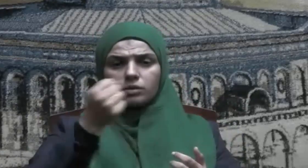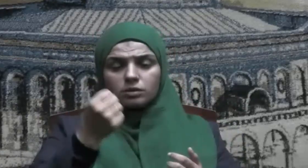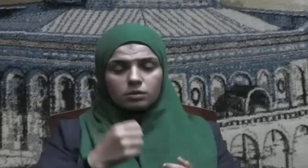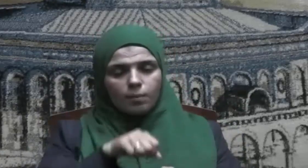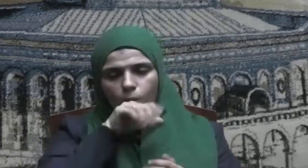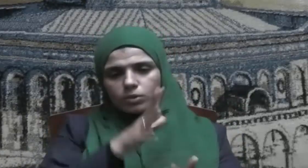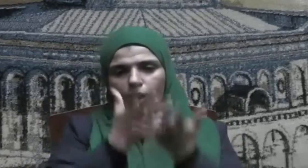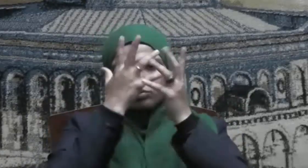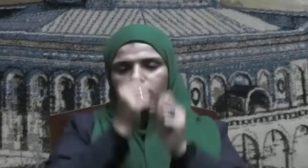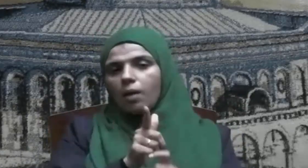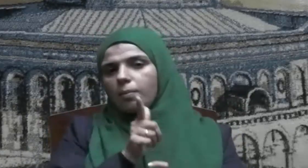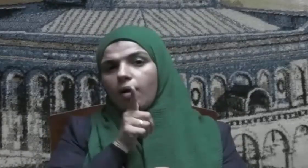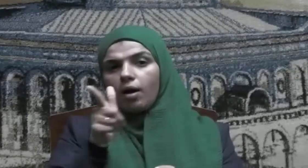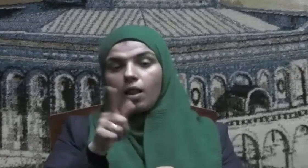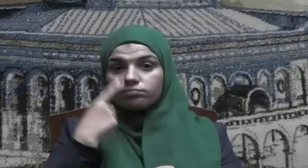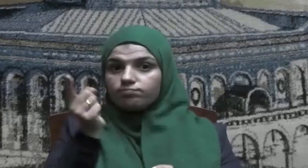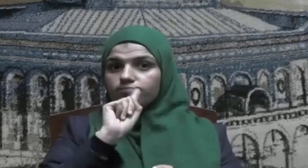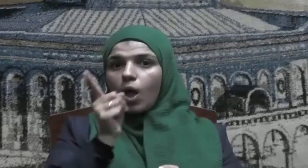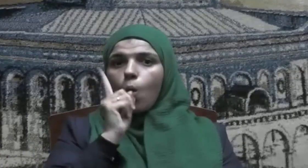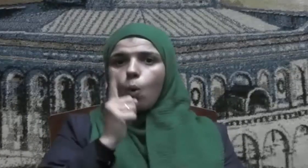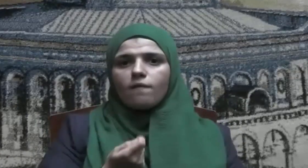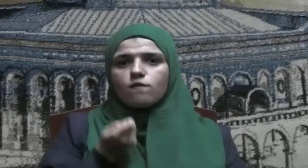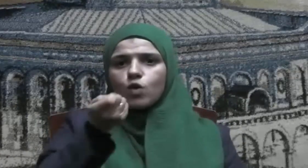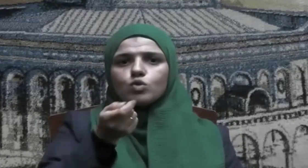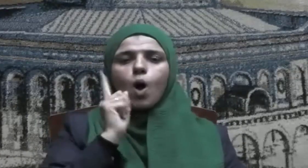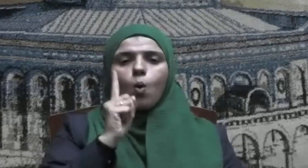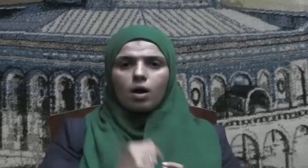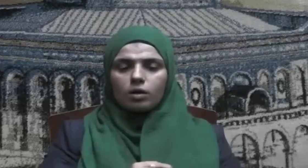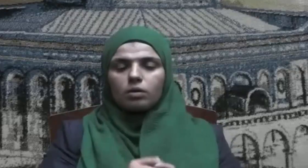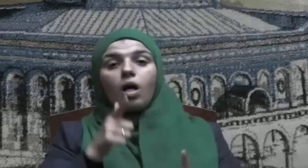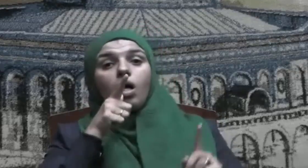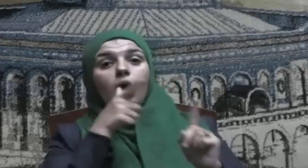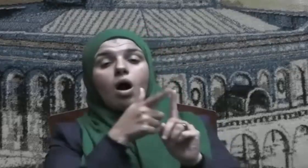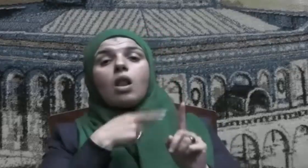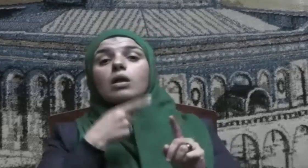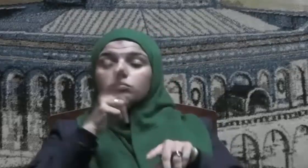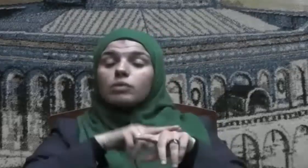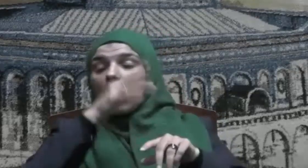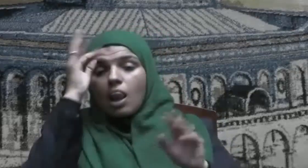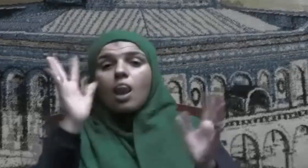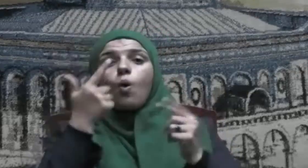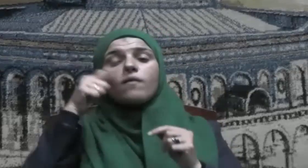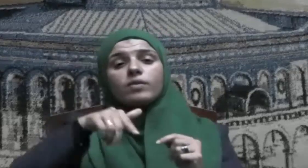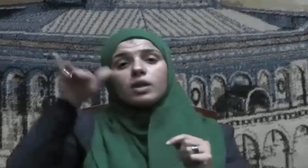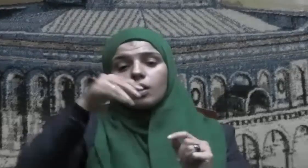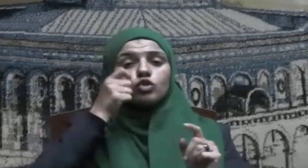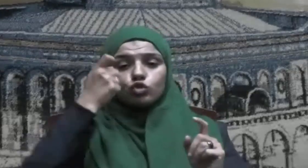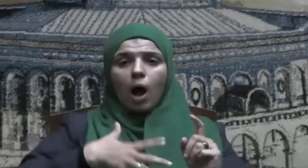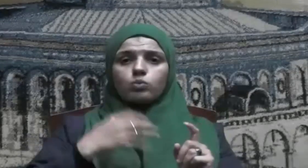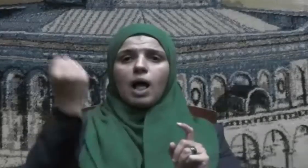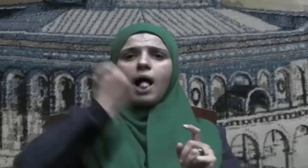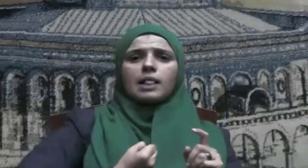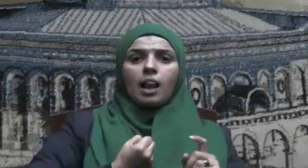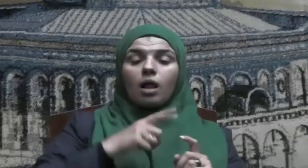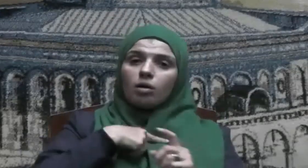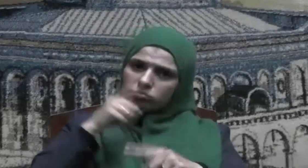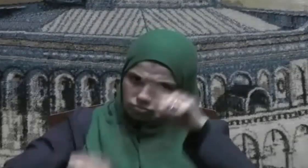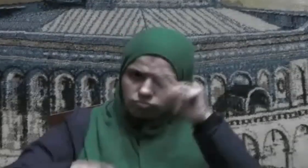الله عليه وسلم فلا توقعه بنا قال أرأيت إن قاتلني قال قاتل قال